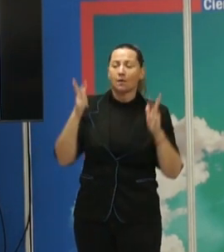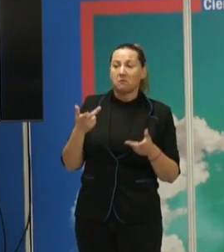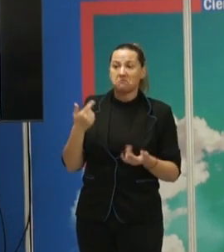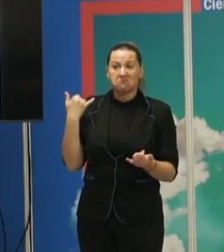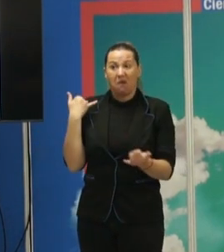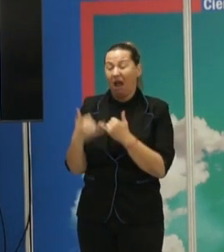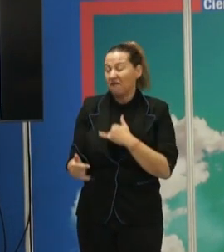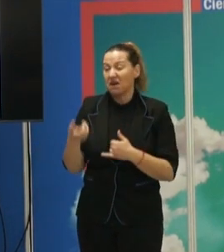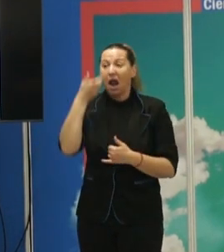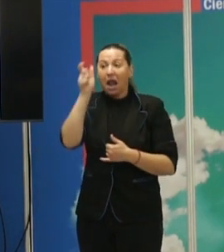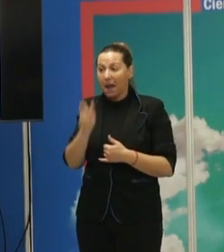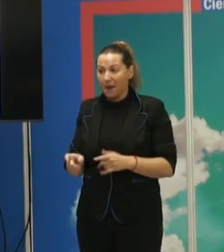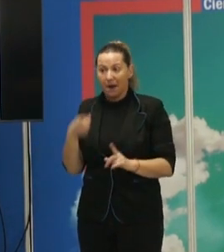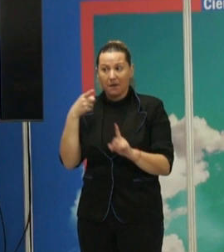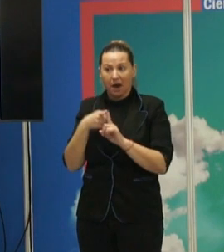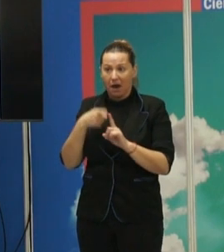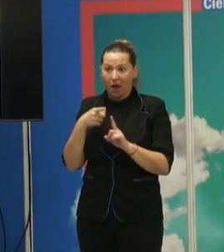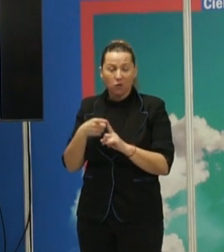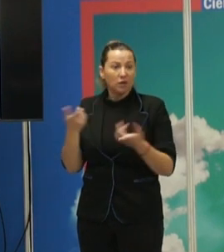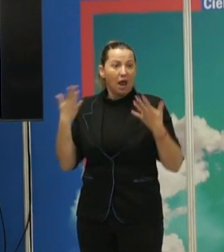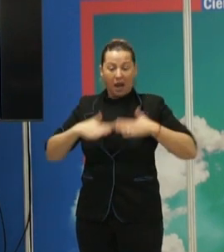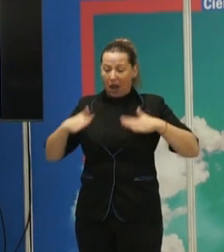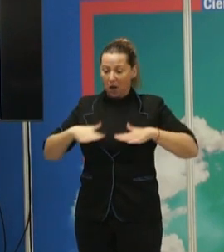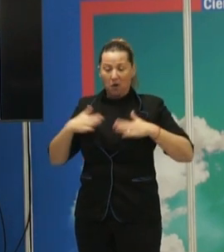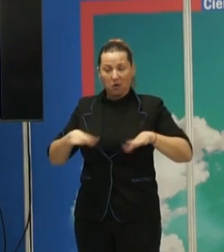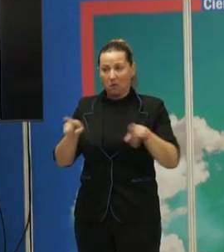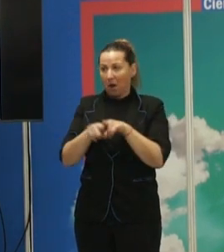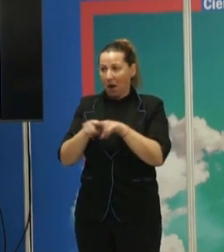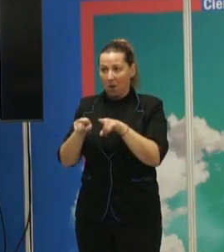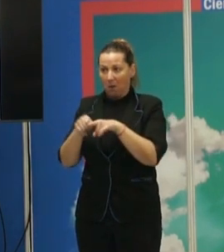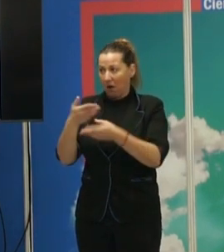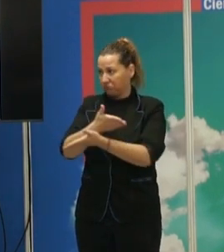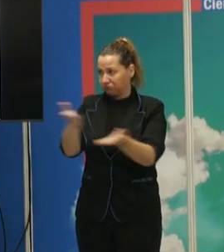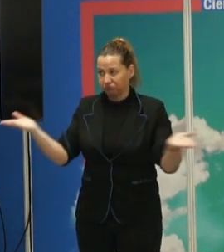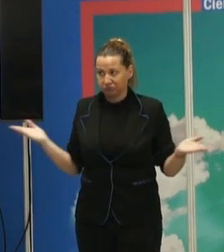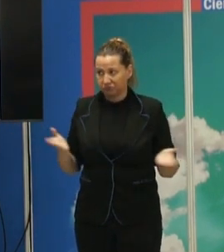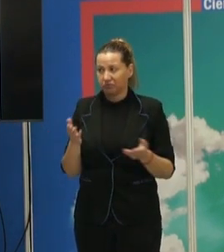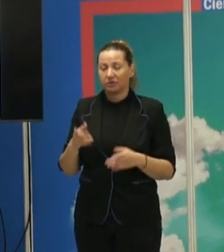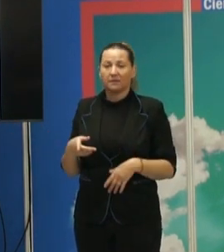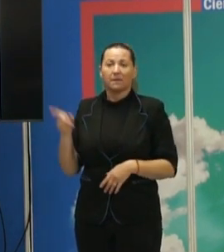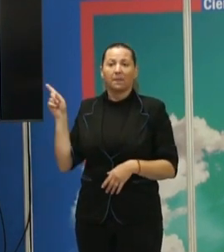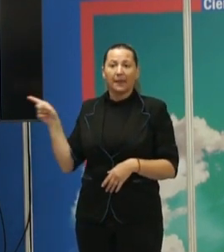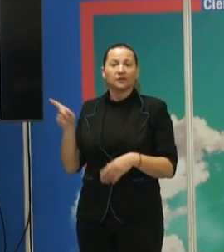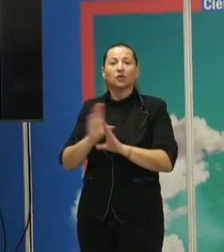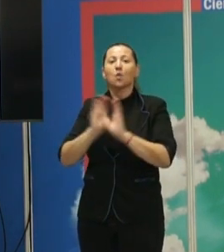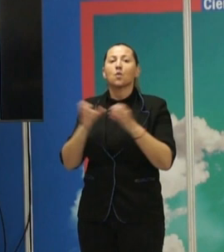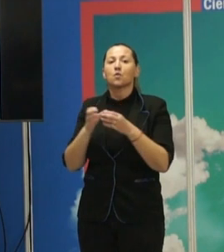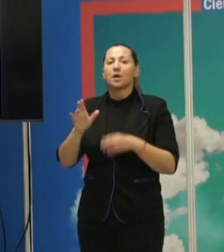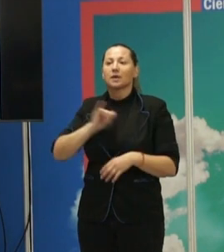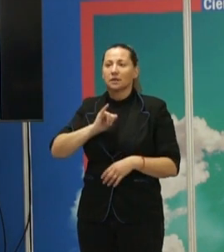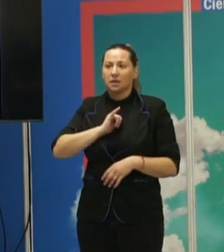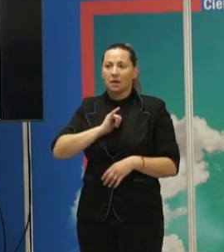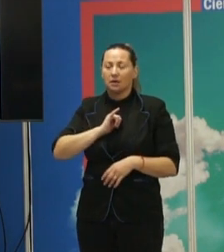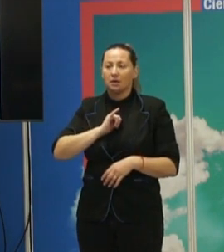haciendo lo mismo, comportándose de maneras muy similares. Esas normas de conducta son uno de los elementos principales de un grupo de identidad. Te dan